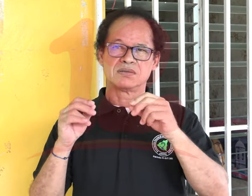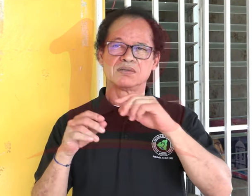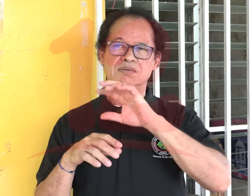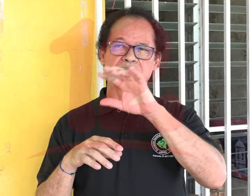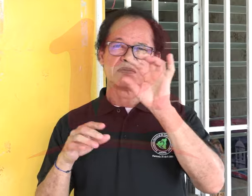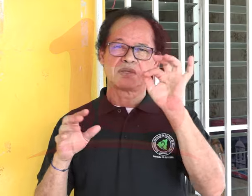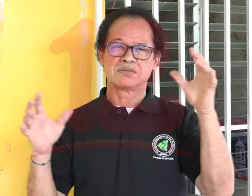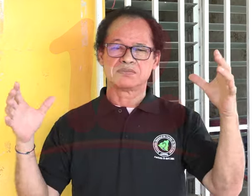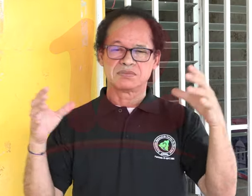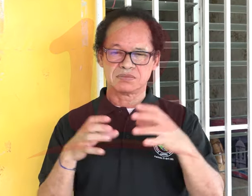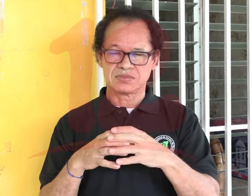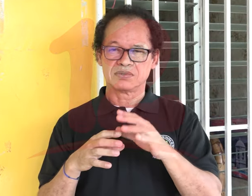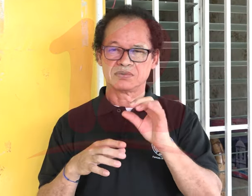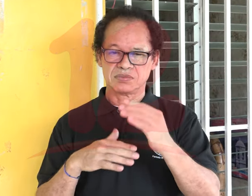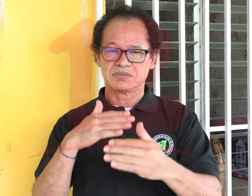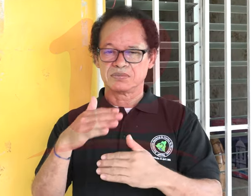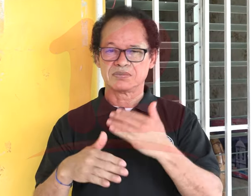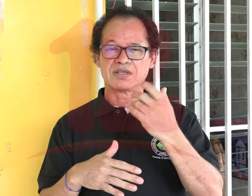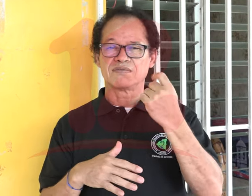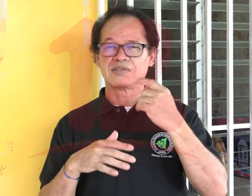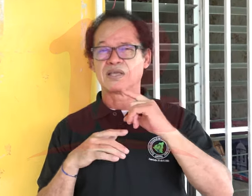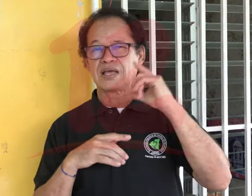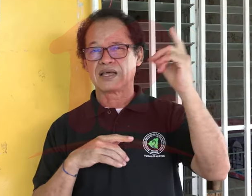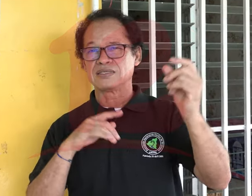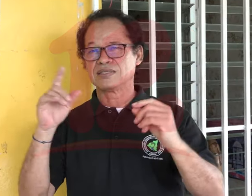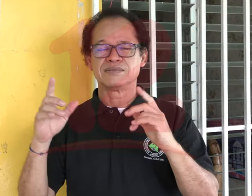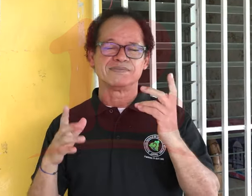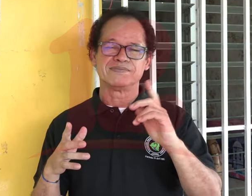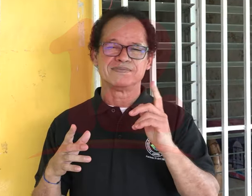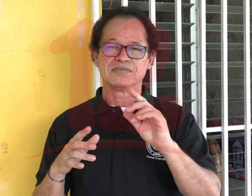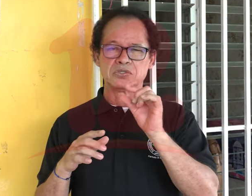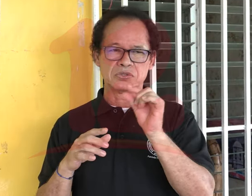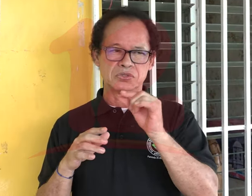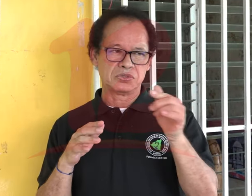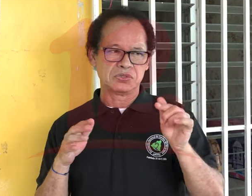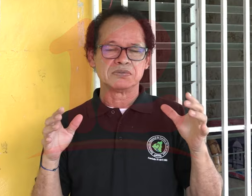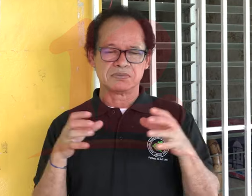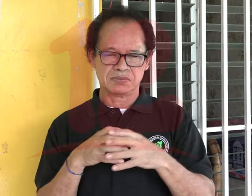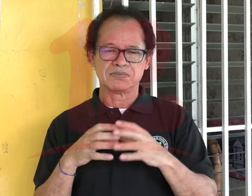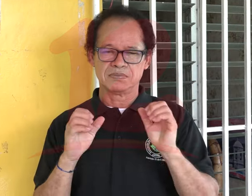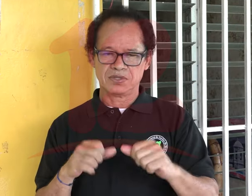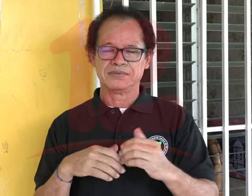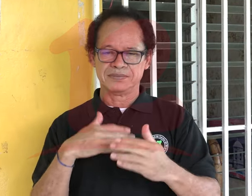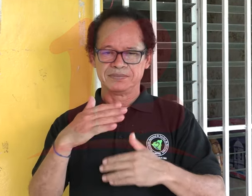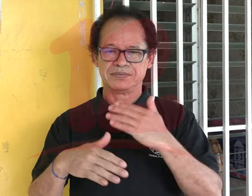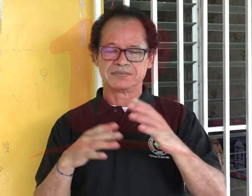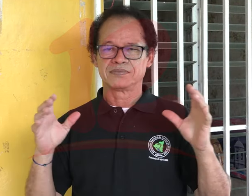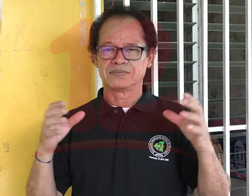miembros a nivel nacional que están dentro de nuestra organización o trabajando con nuestra organización, principalmente en las